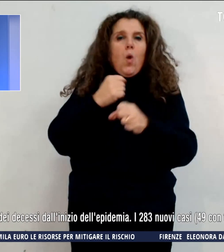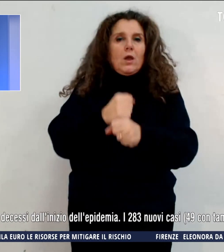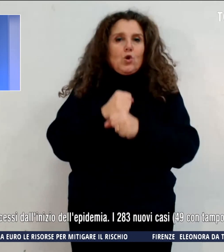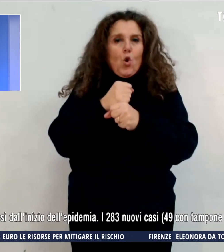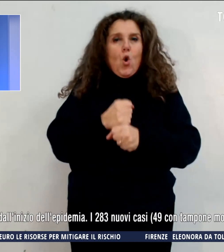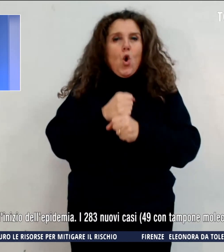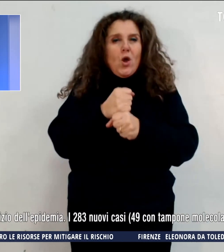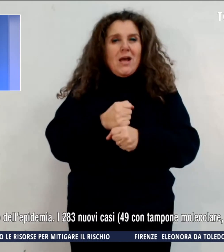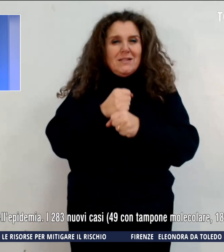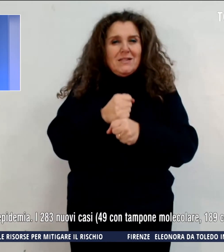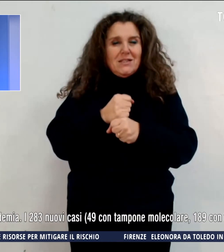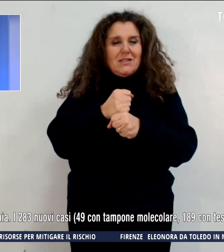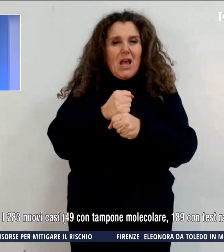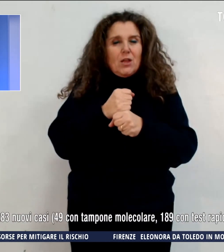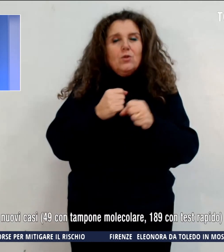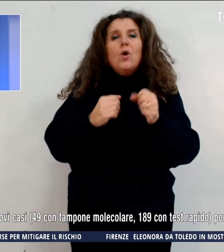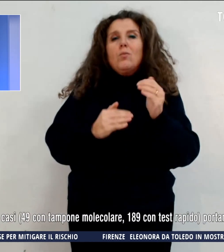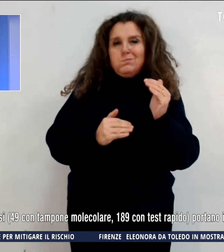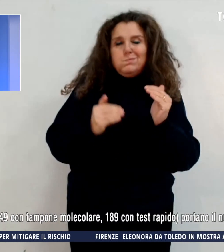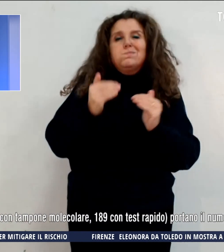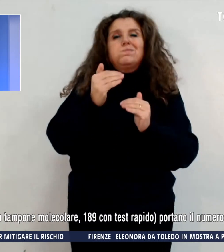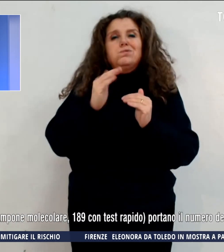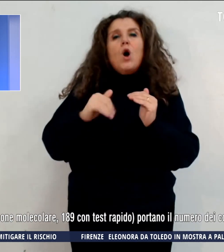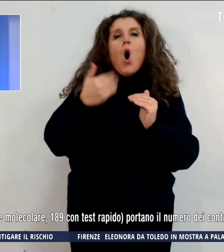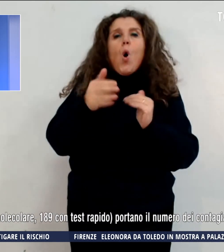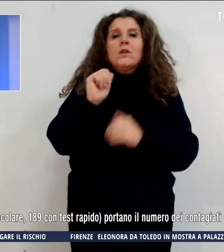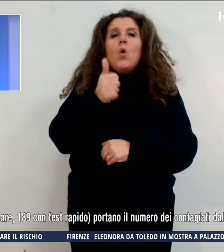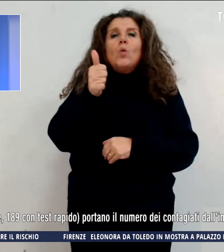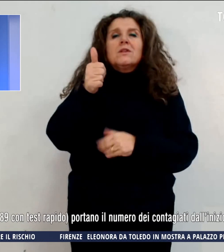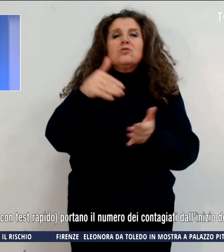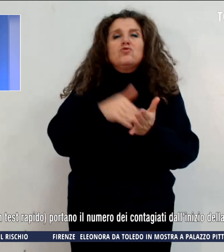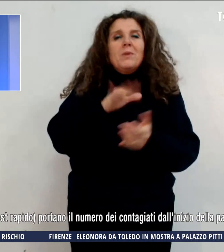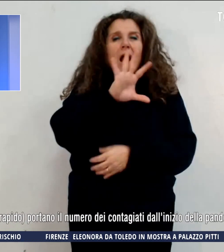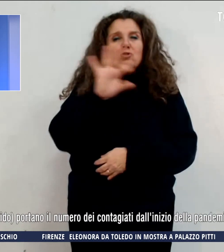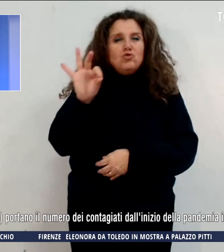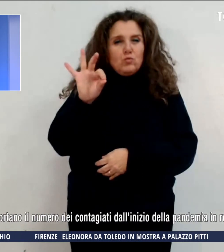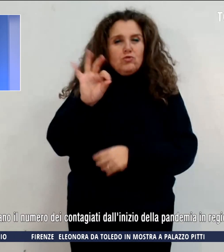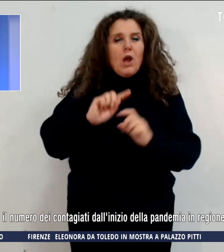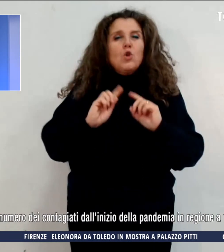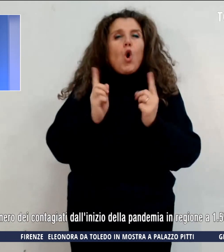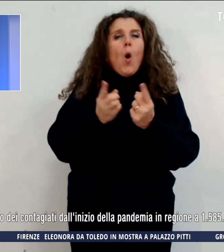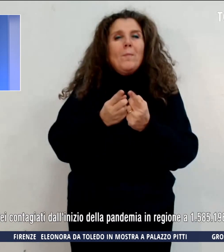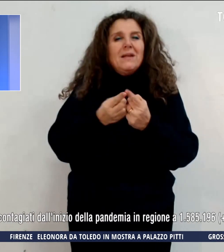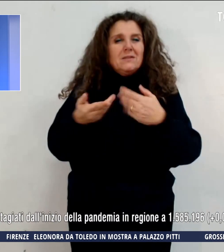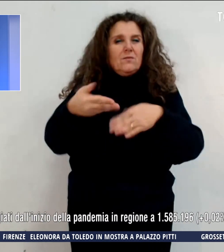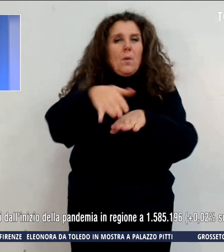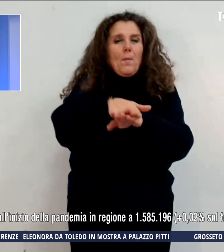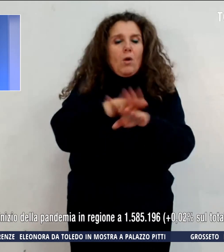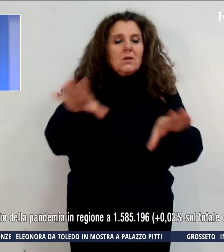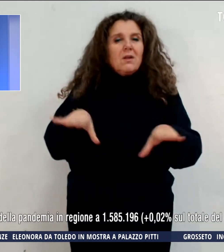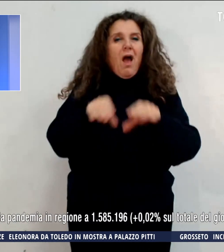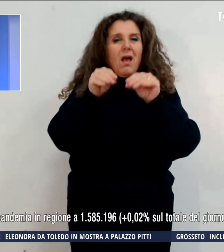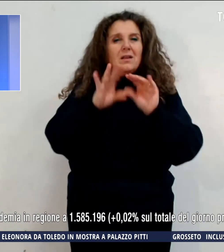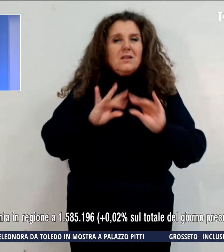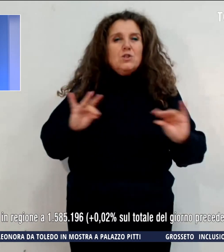Sale così a oltre 11.500 il totale dei decessi dall'inizio dell